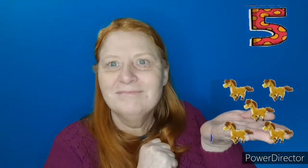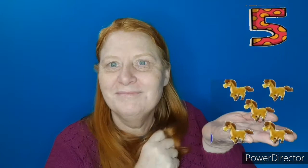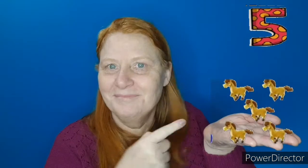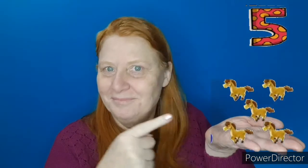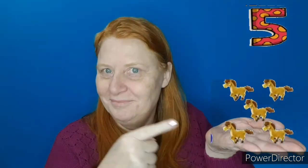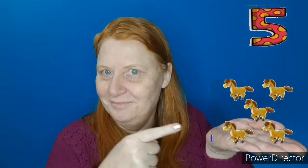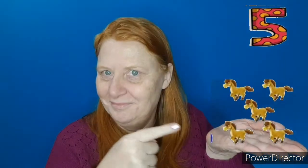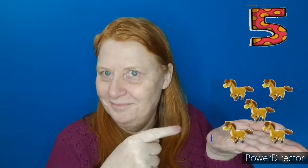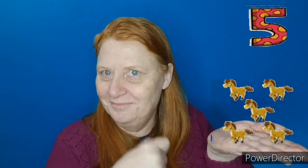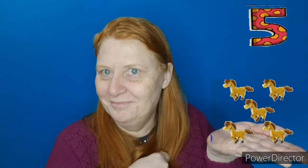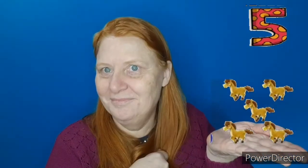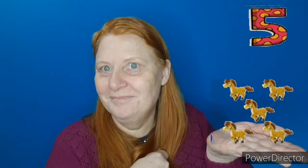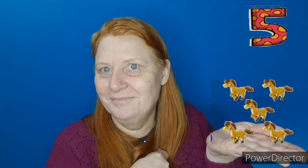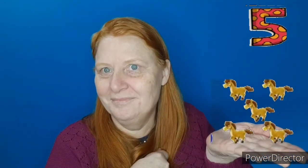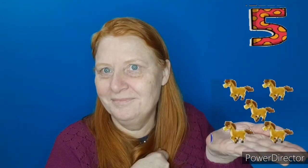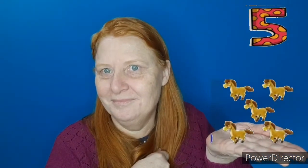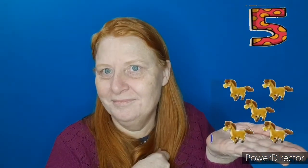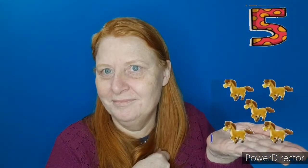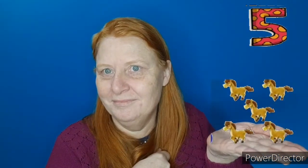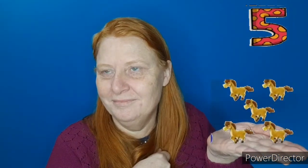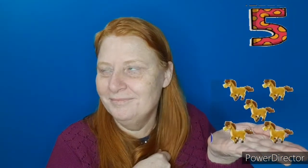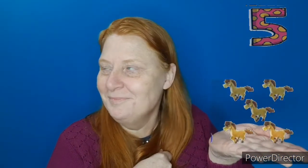São 5. É um grupo de 5.